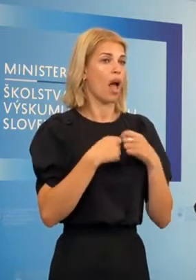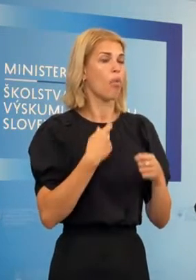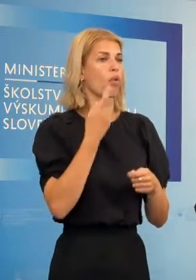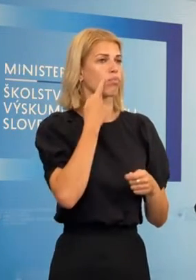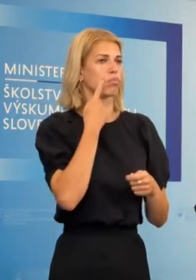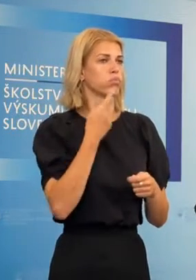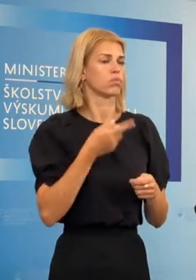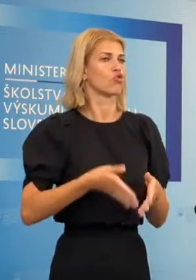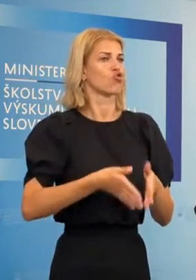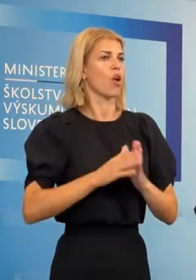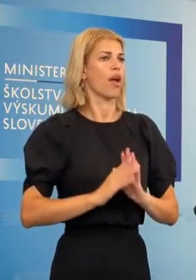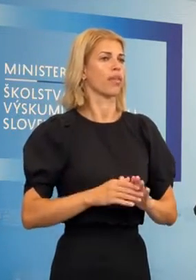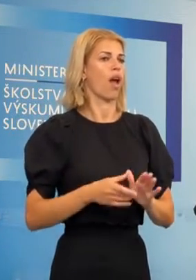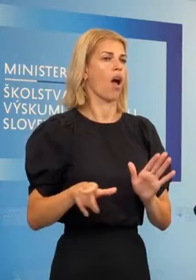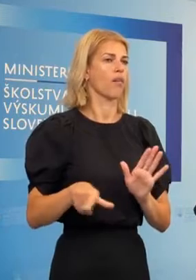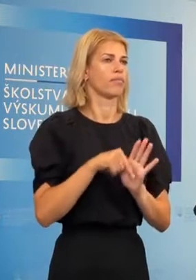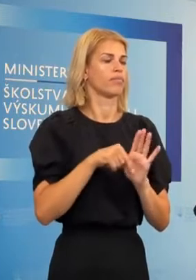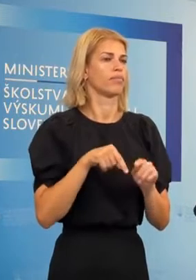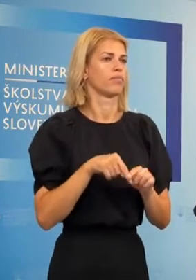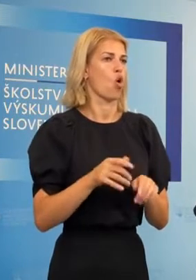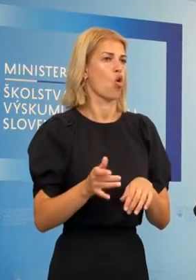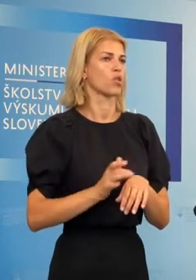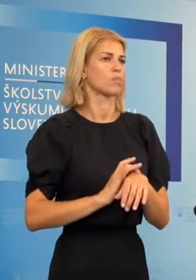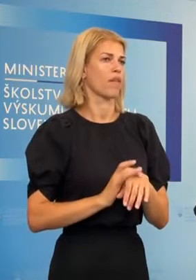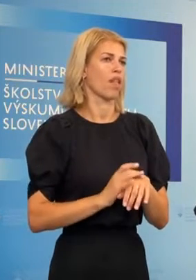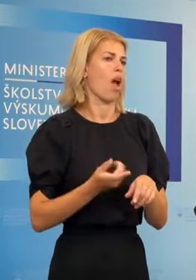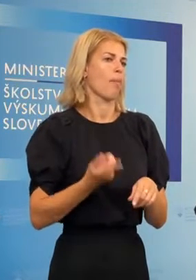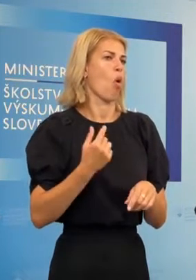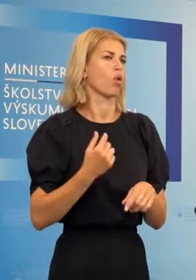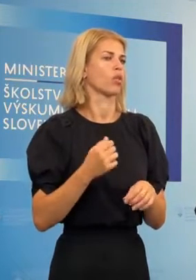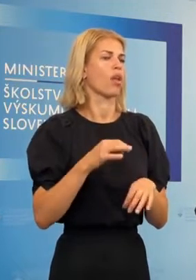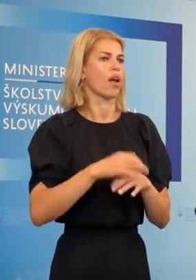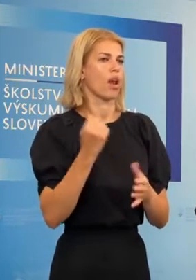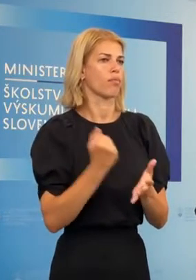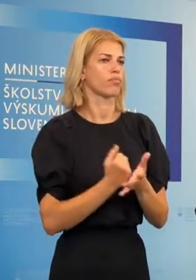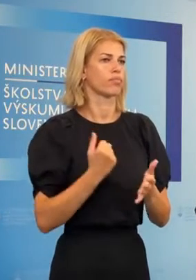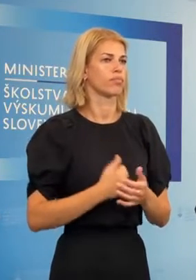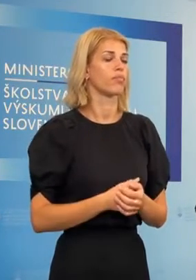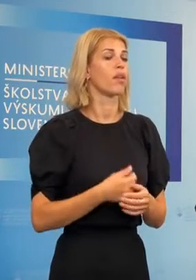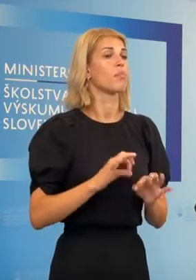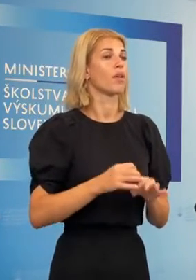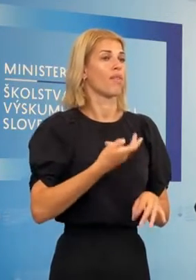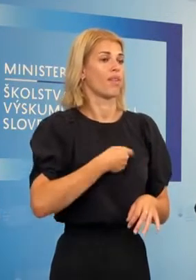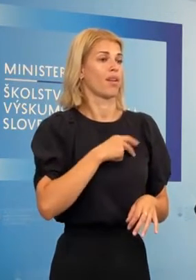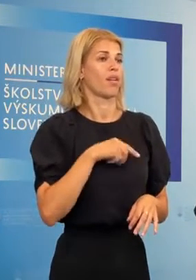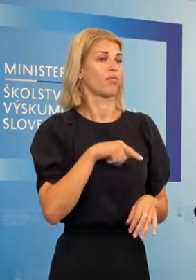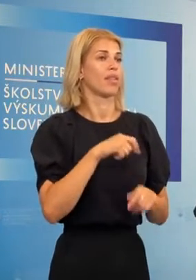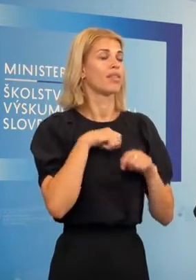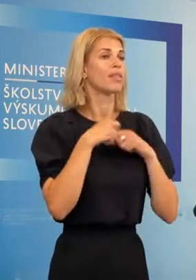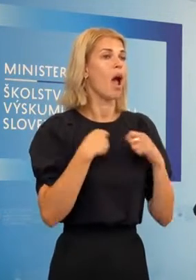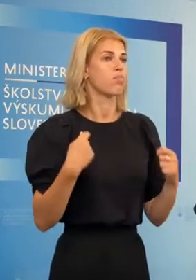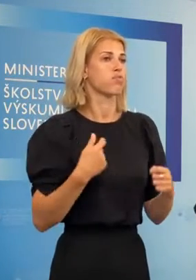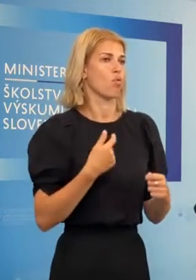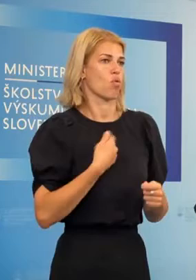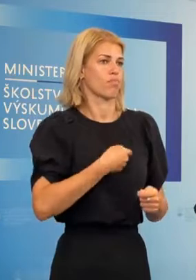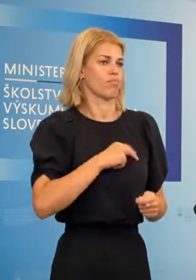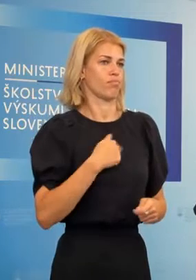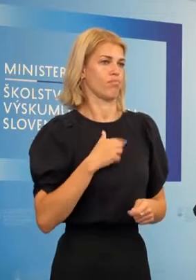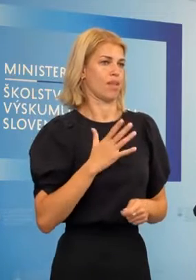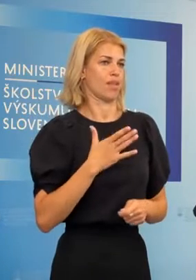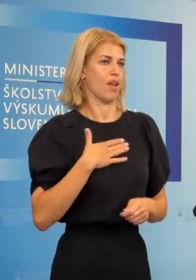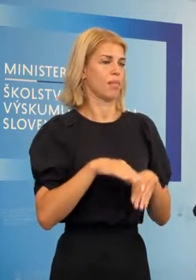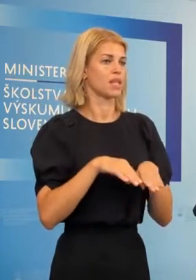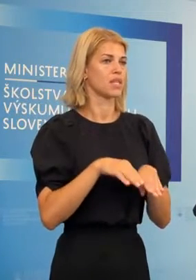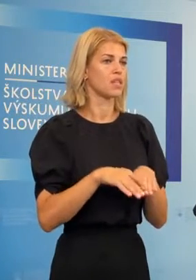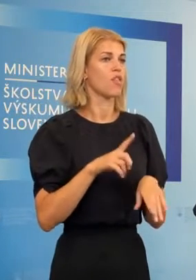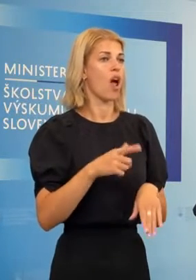nie sú v GSI nášho rezortu, čiže my tie podmienky neučujeme, treba zdôrazniť. Tak tam vám neviem úplne odpovedať, ale čo sa